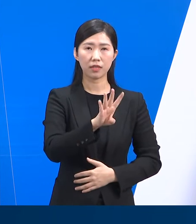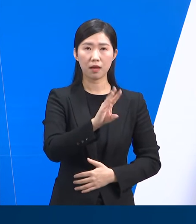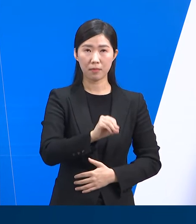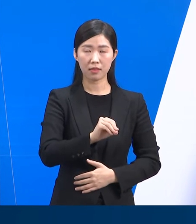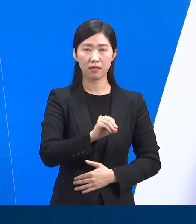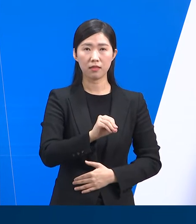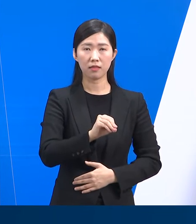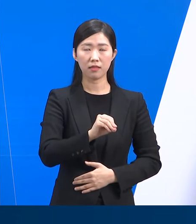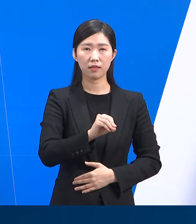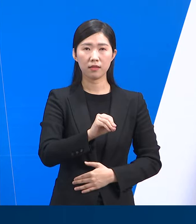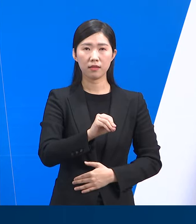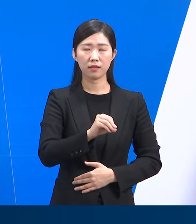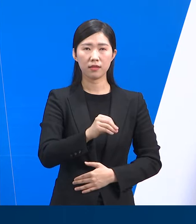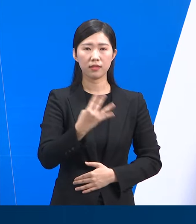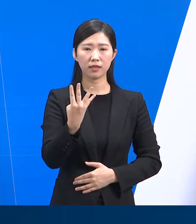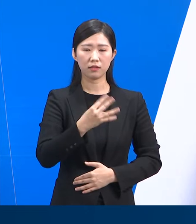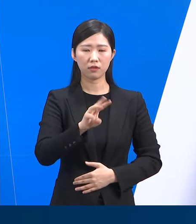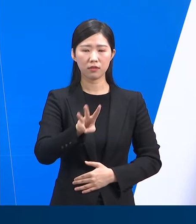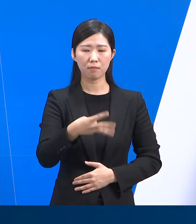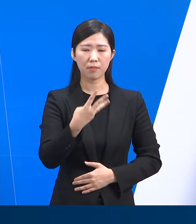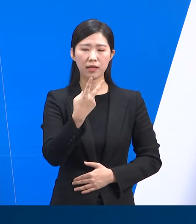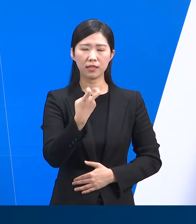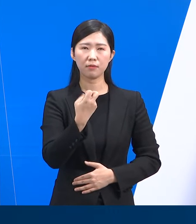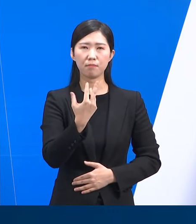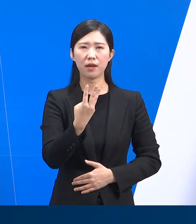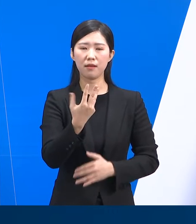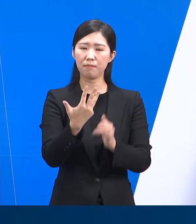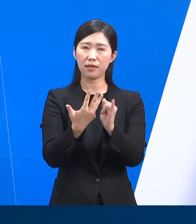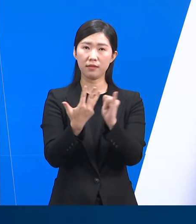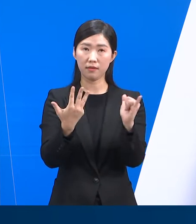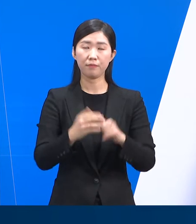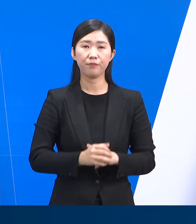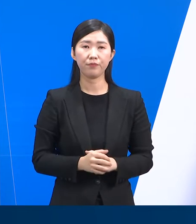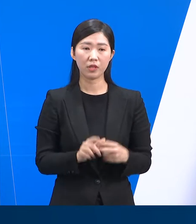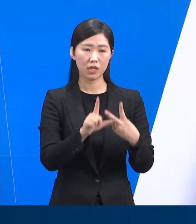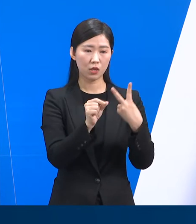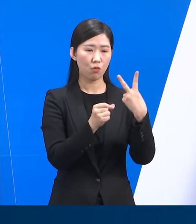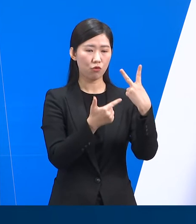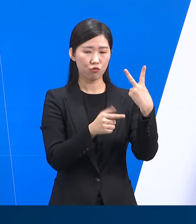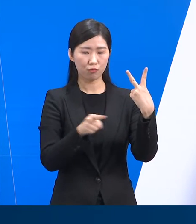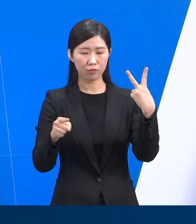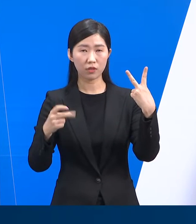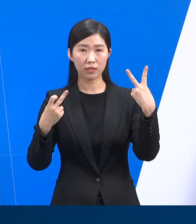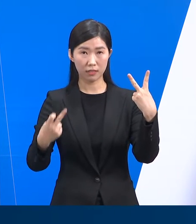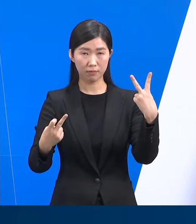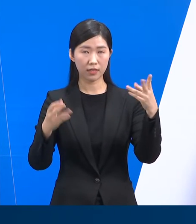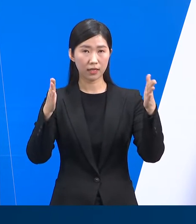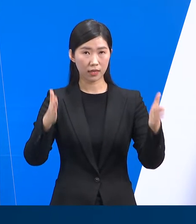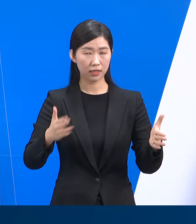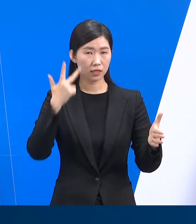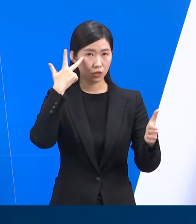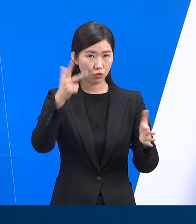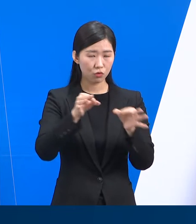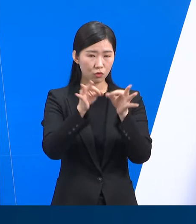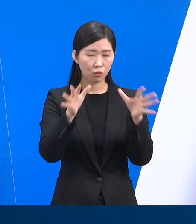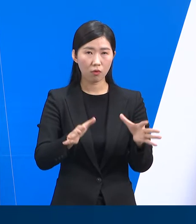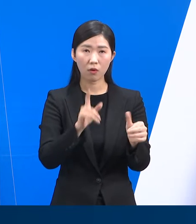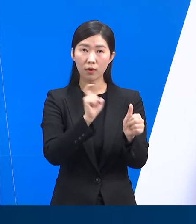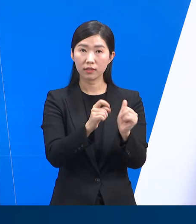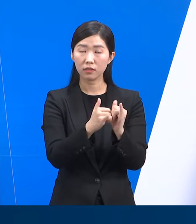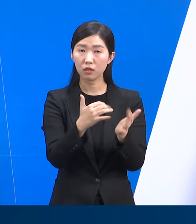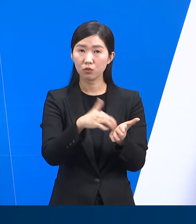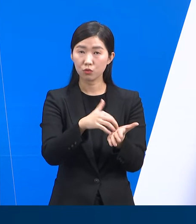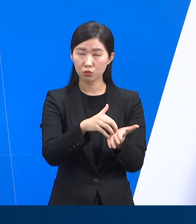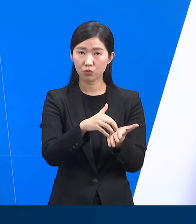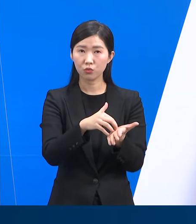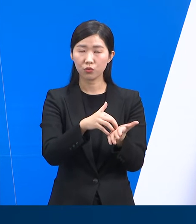4328명입니다. 2월 6일부터 2월 12일까지 한 주간 발생한